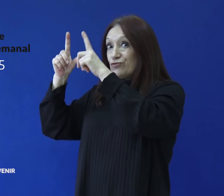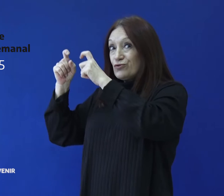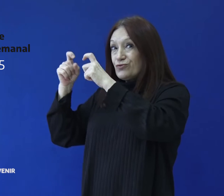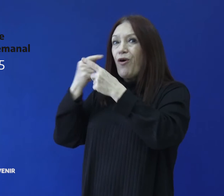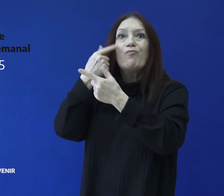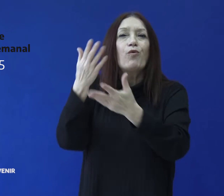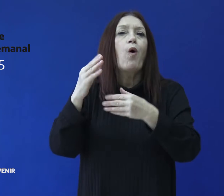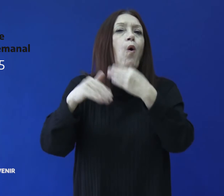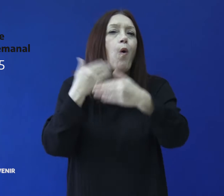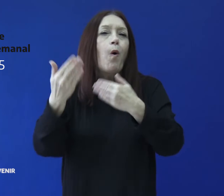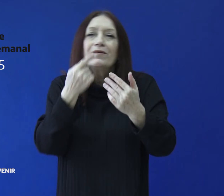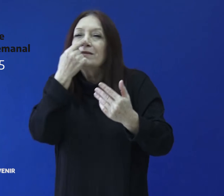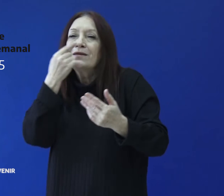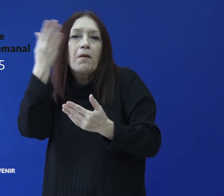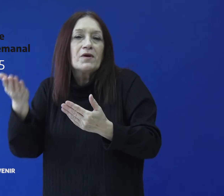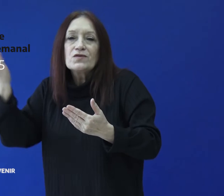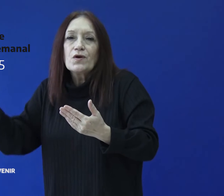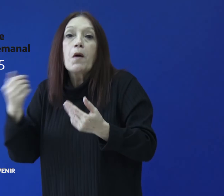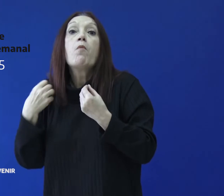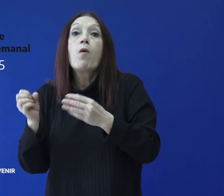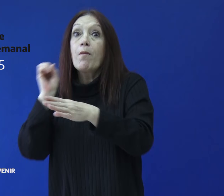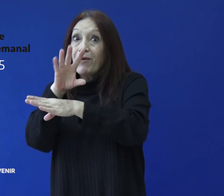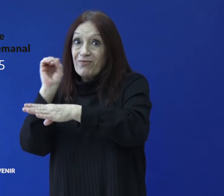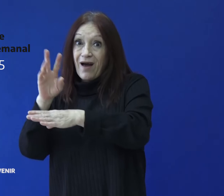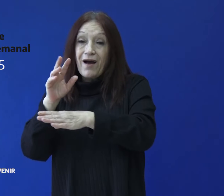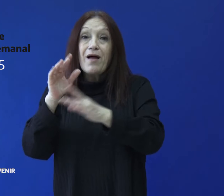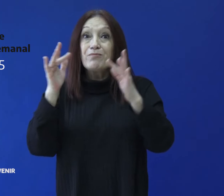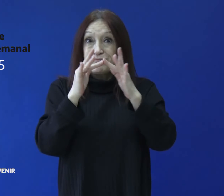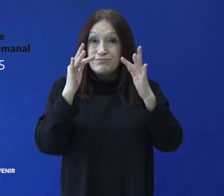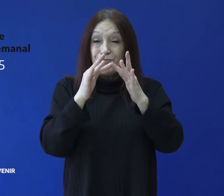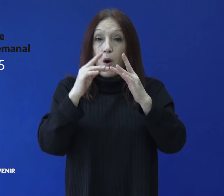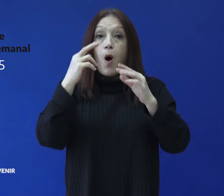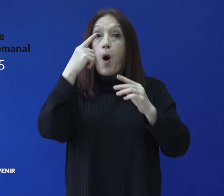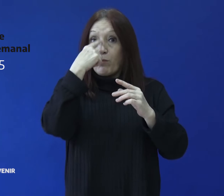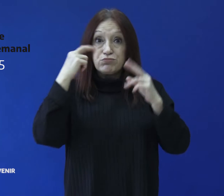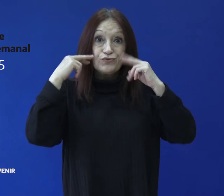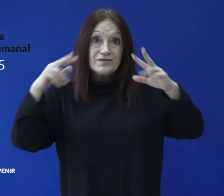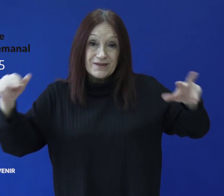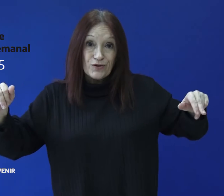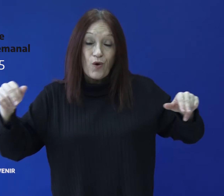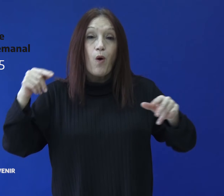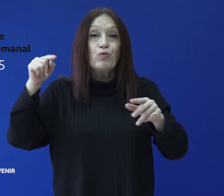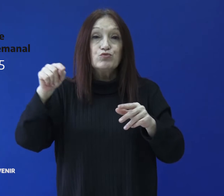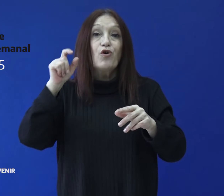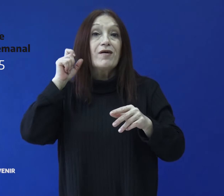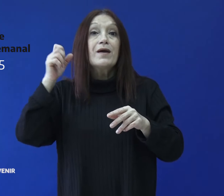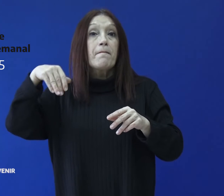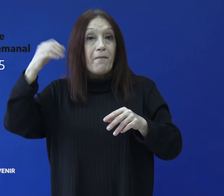lúdica que los interesados pueden enviar al mail museominicelli.com